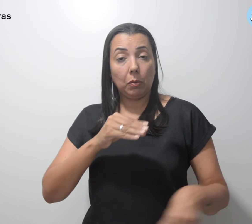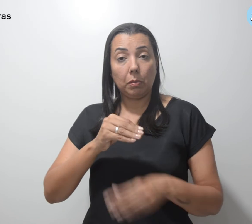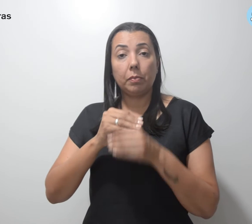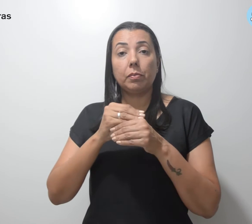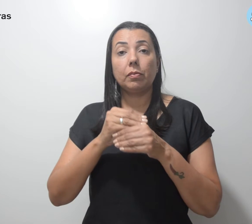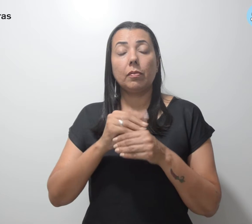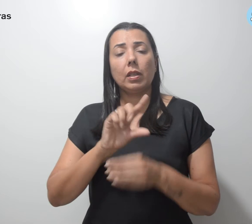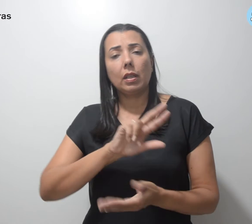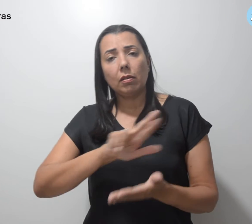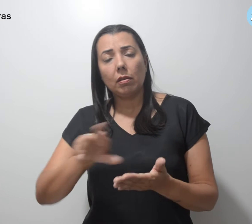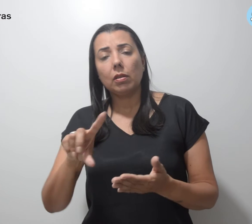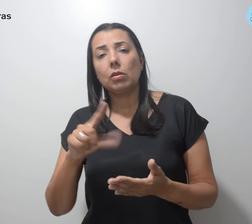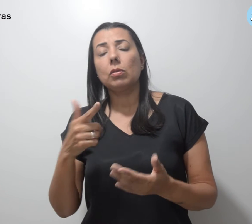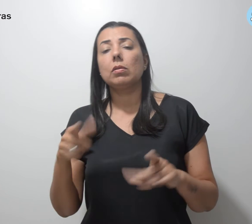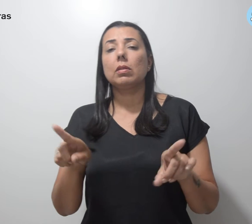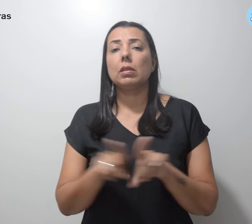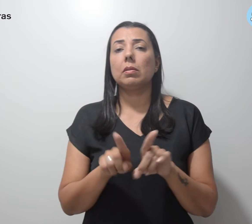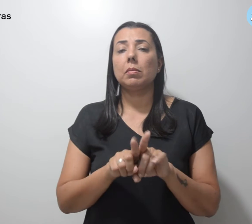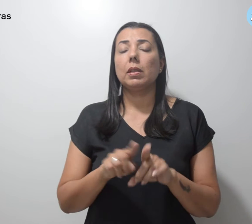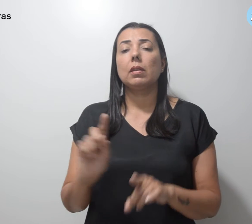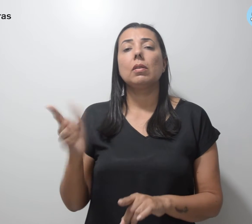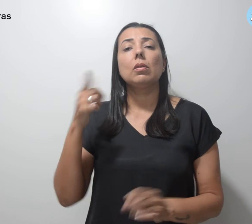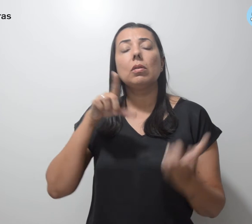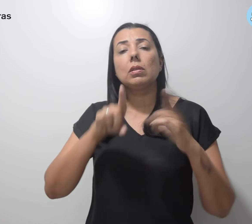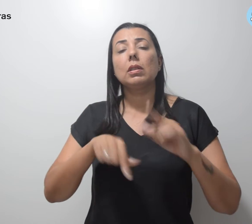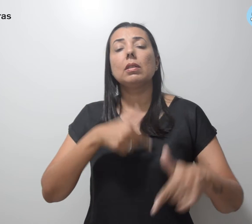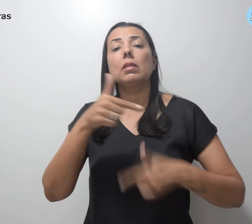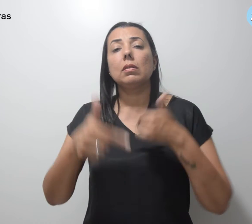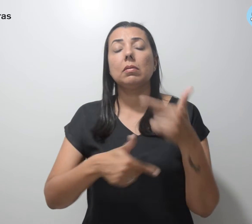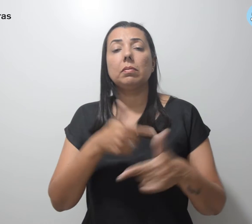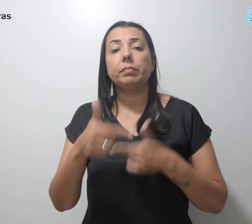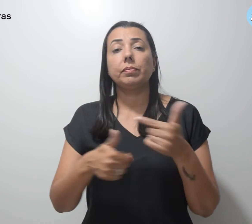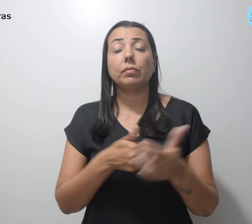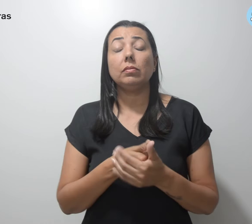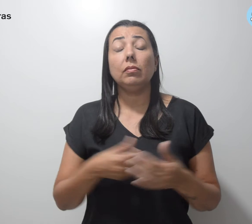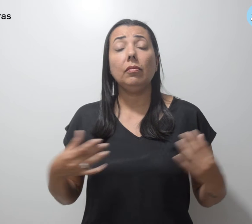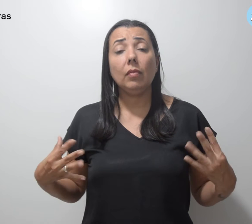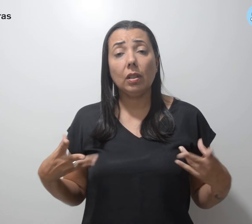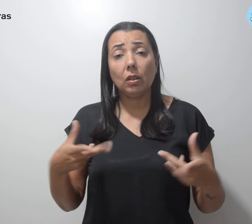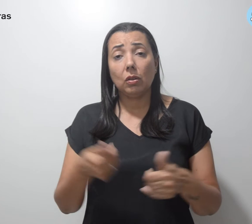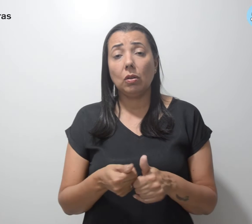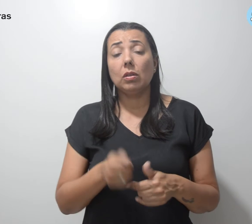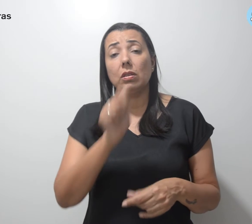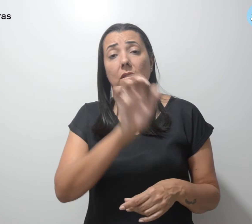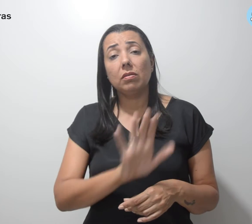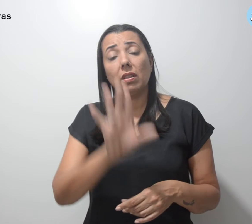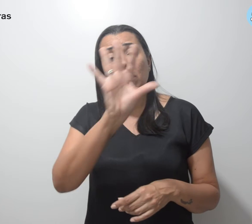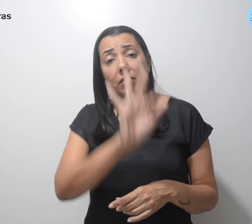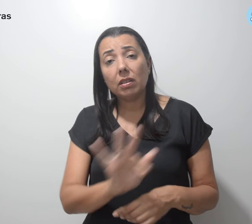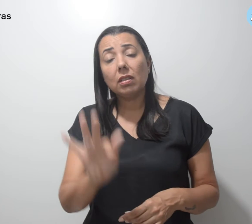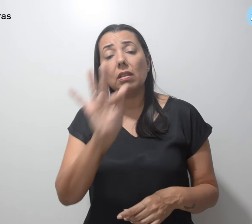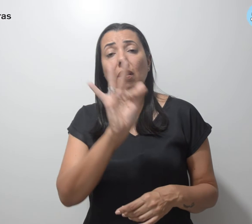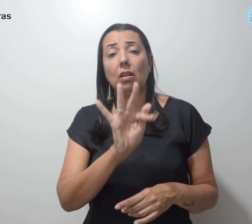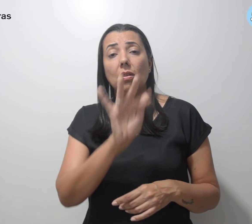Entre muitas outras conquistas trabalhistas em todas as esferas federal, estadual,